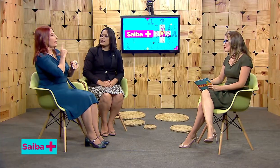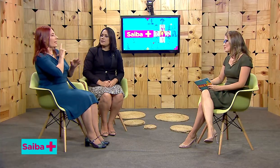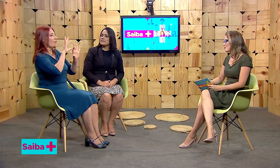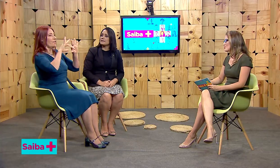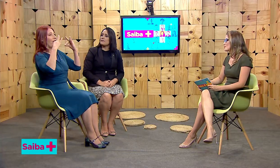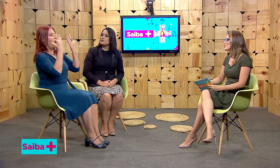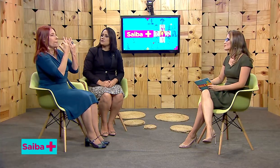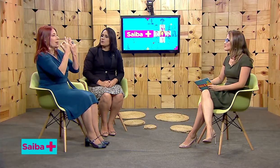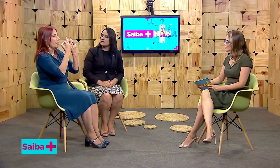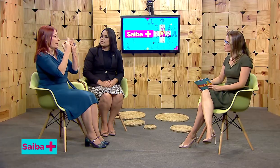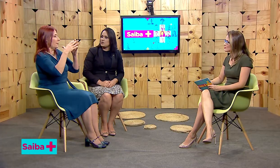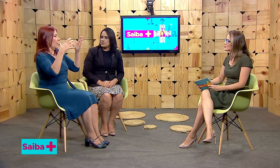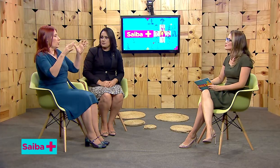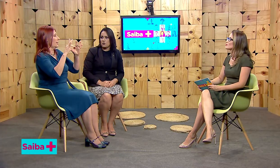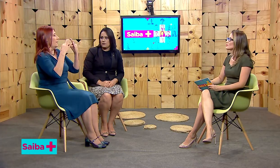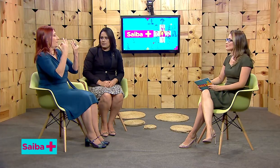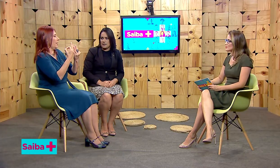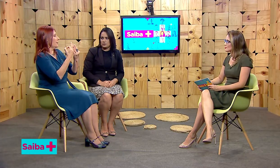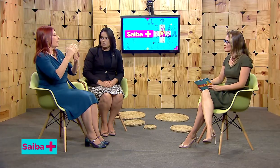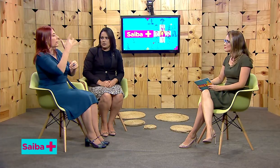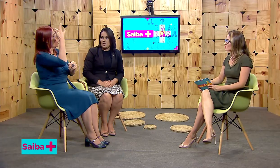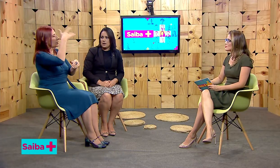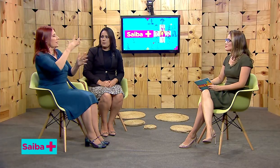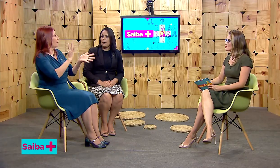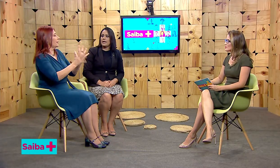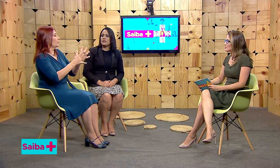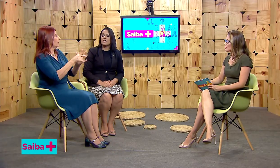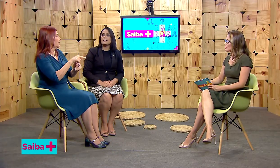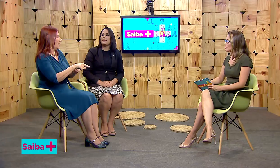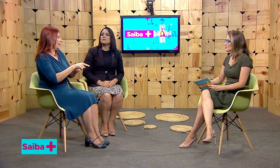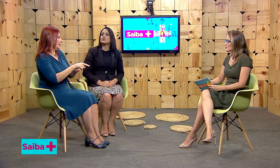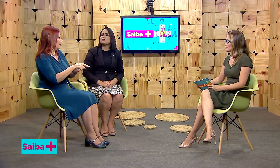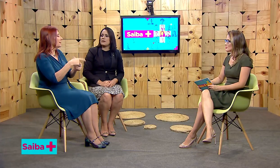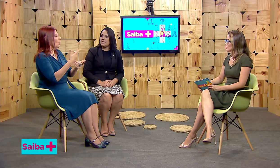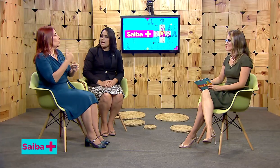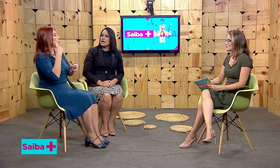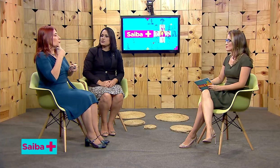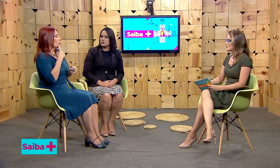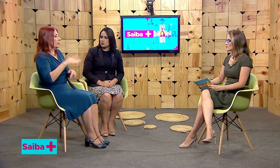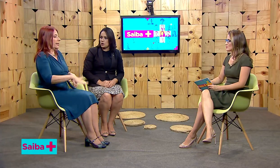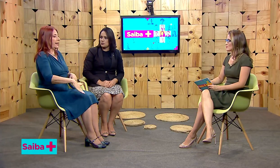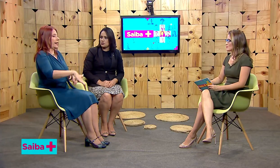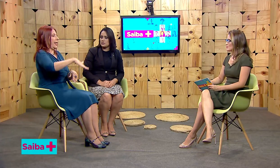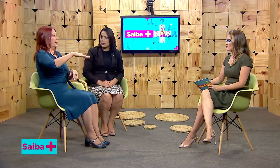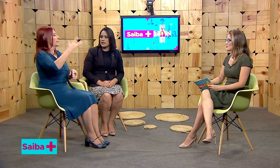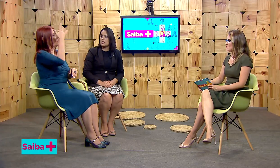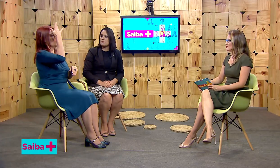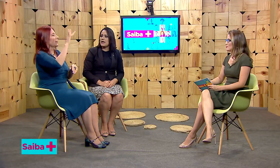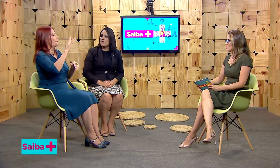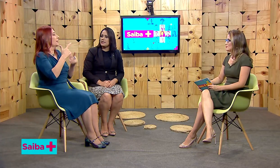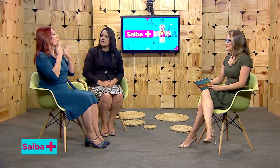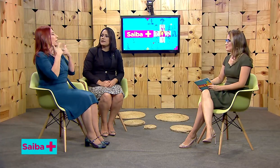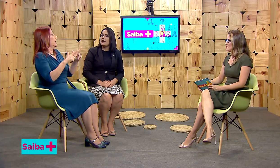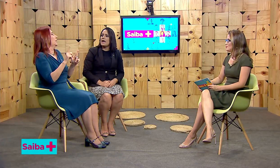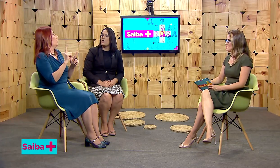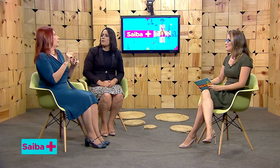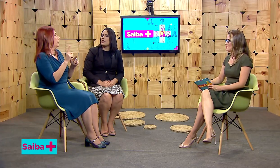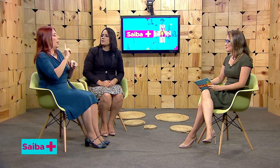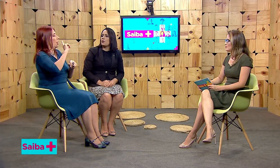apresentavam dificuldade de desenvolvimento. Por quê? Nós sabemos que os familiares de surdos, em sua grande maioria, é composta por